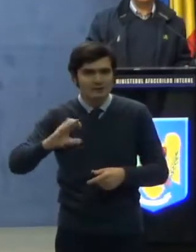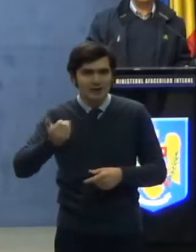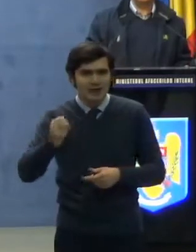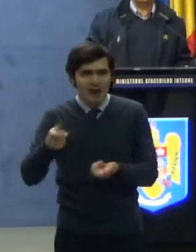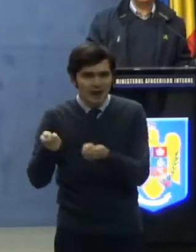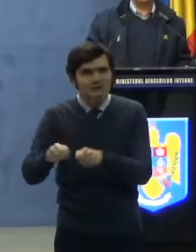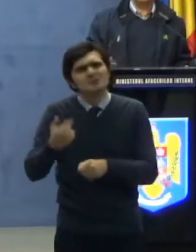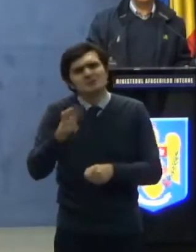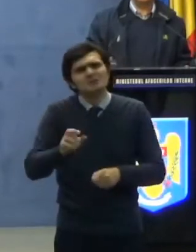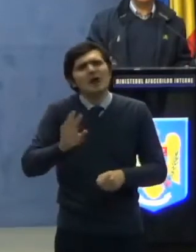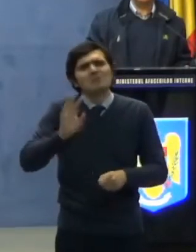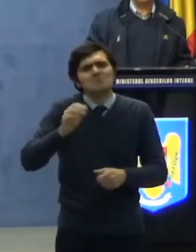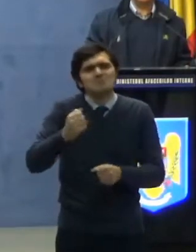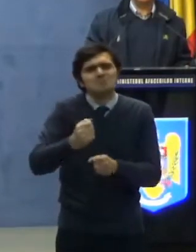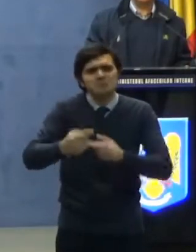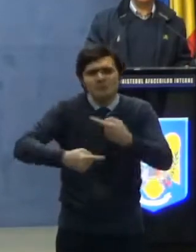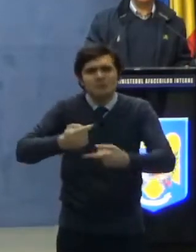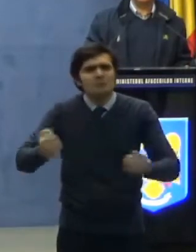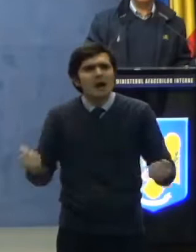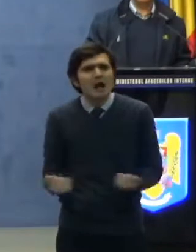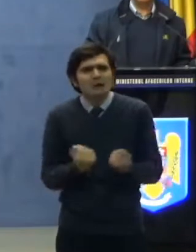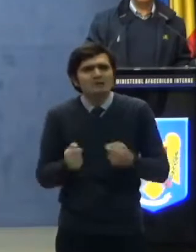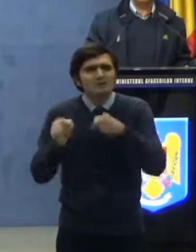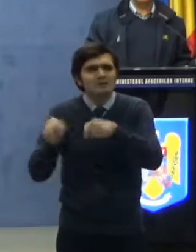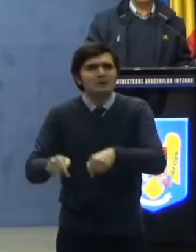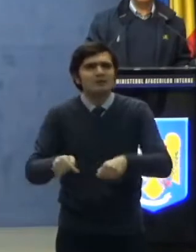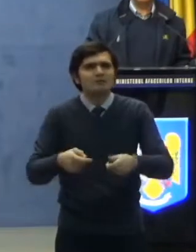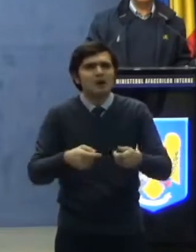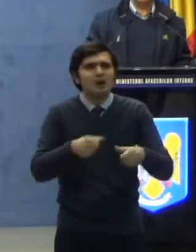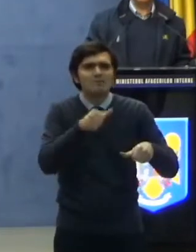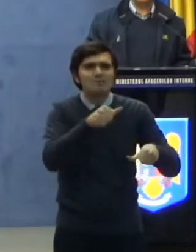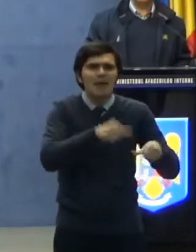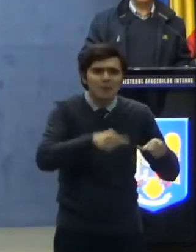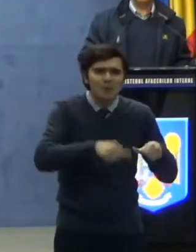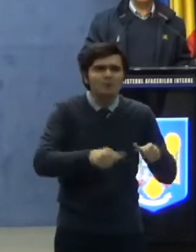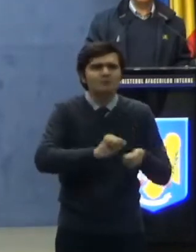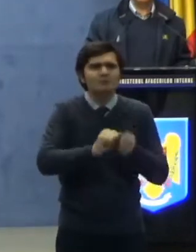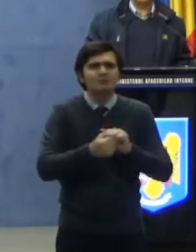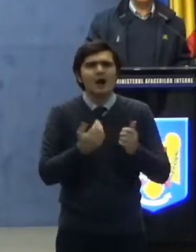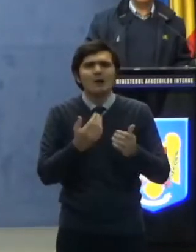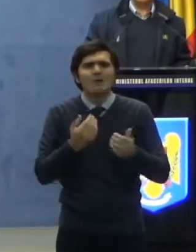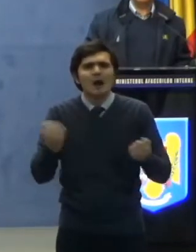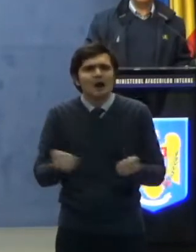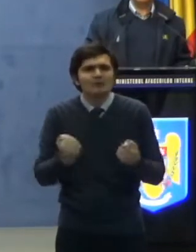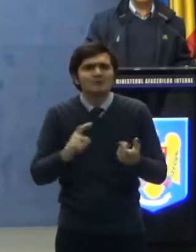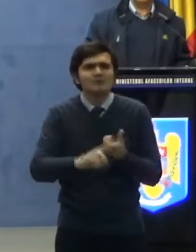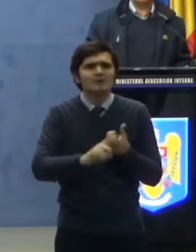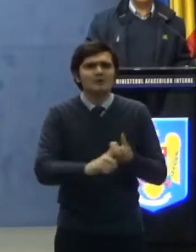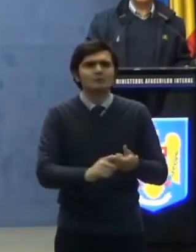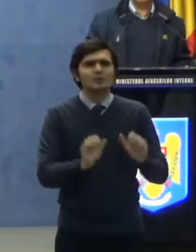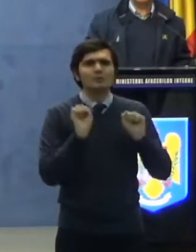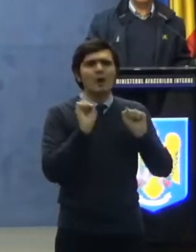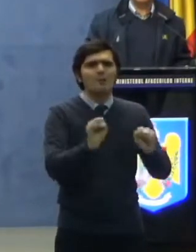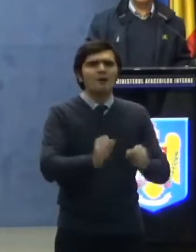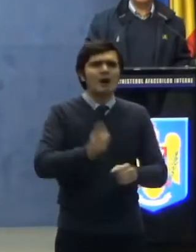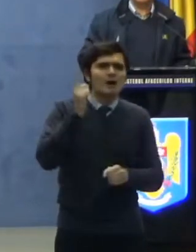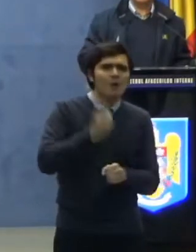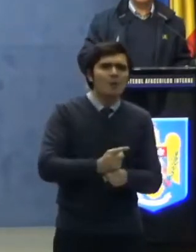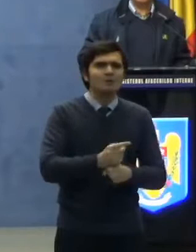desfășoară activități economice sau în domeniul apărării, ordinii publice,